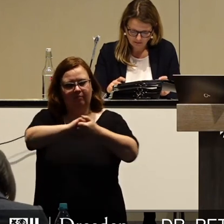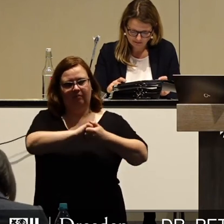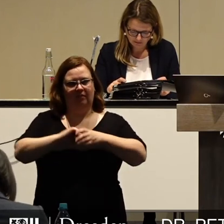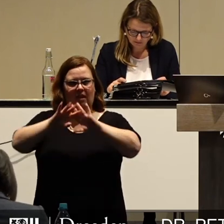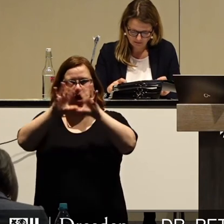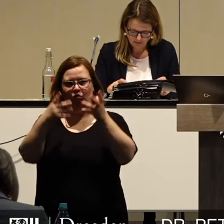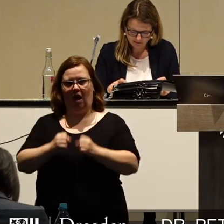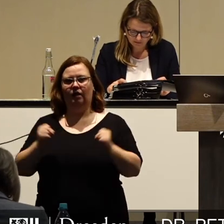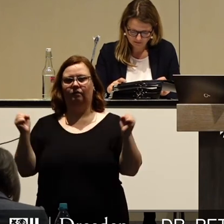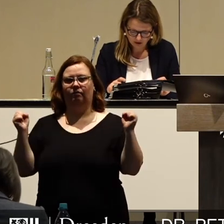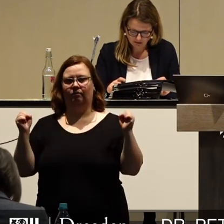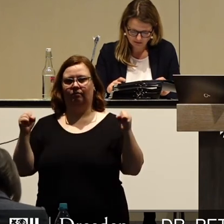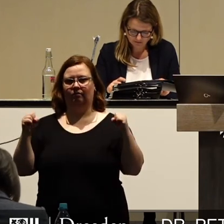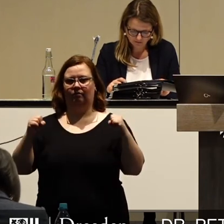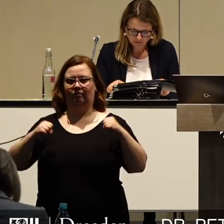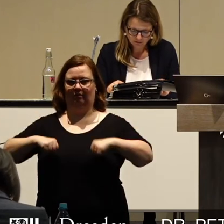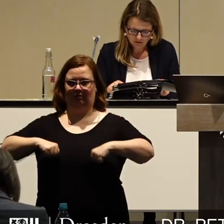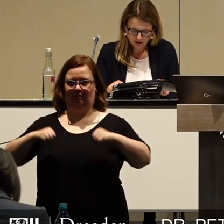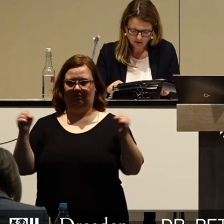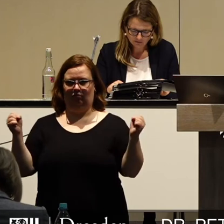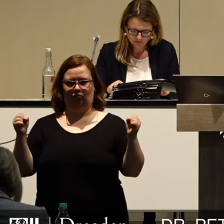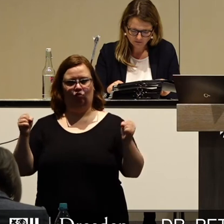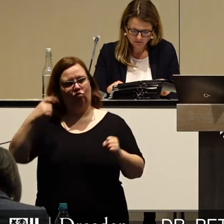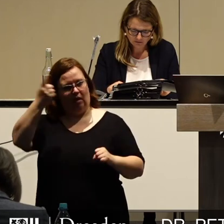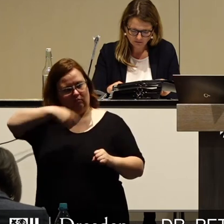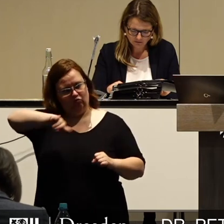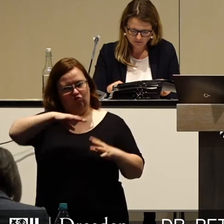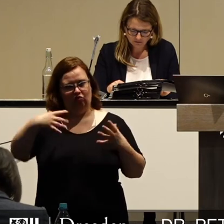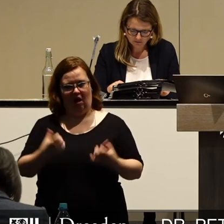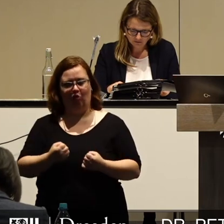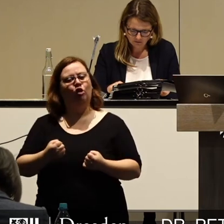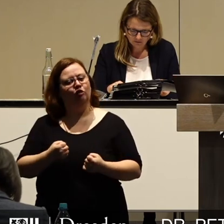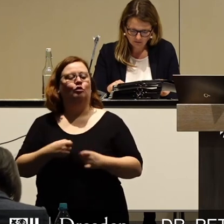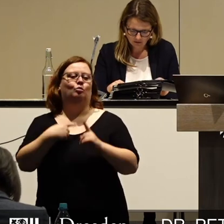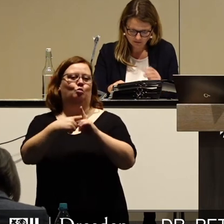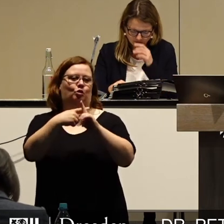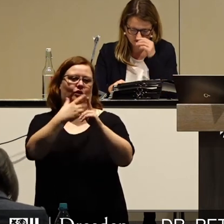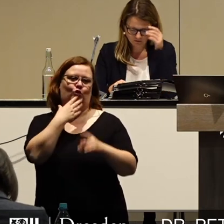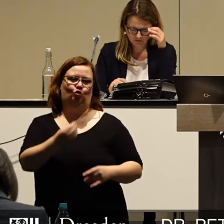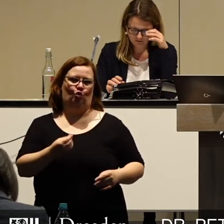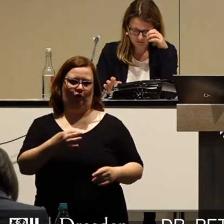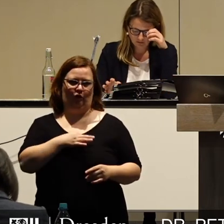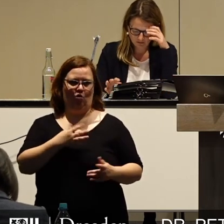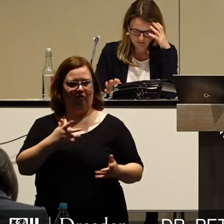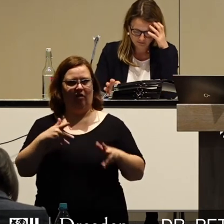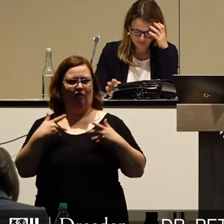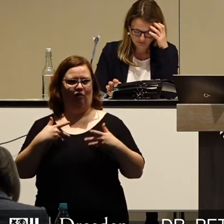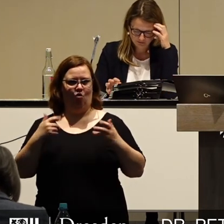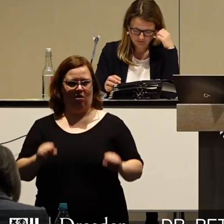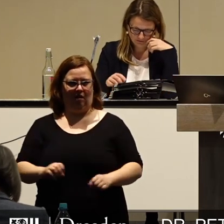verabschieden können. Das trauen wir uns zu und das ist gut, das ist etwas, worauf wir